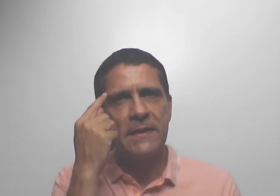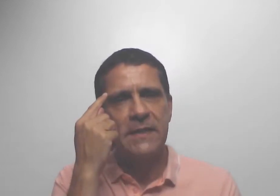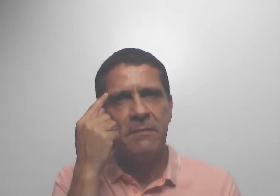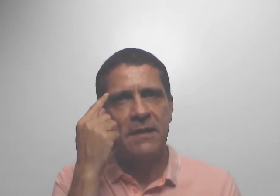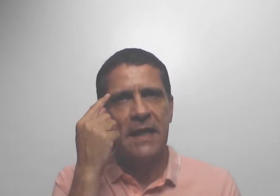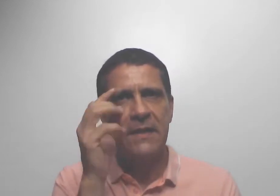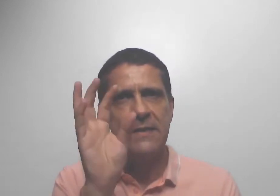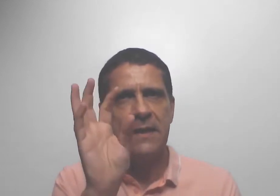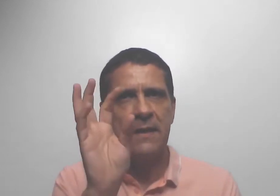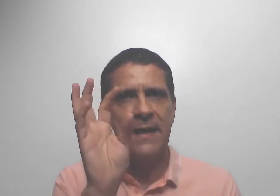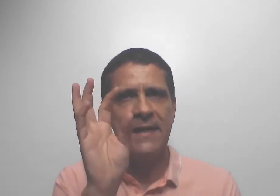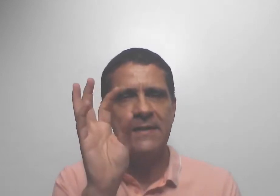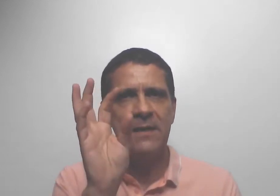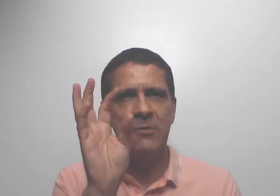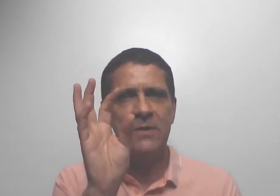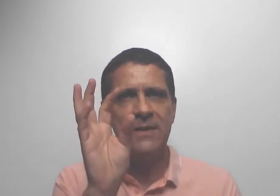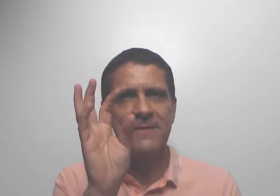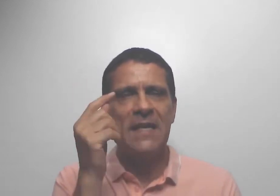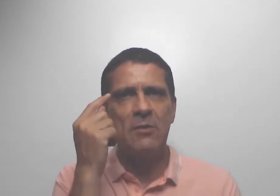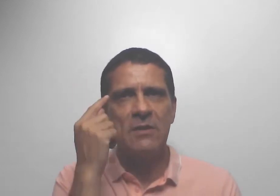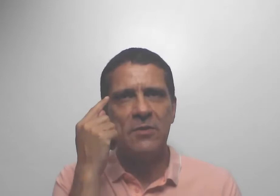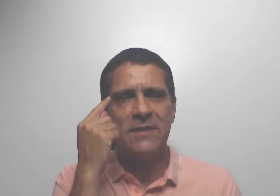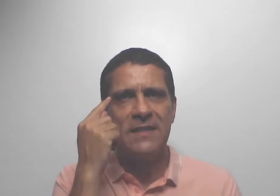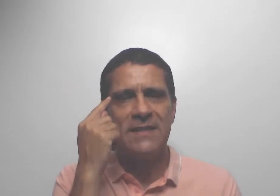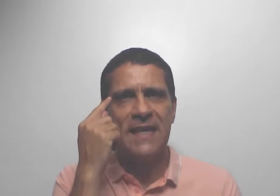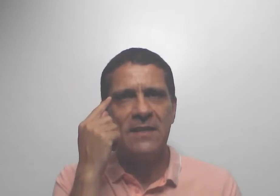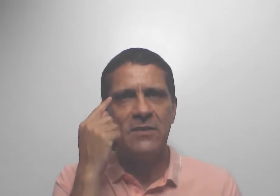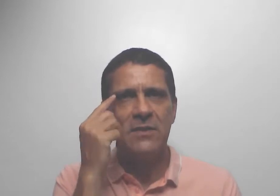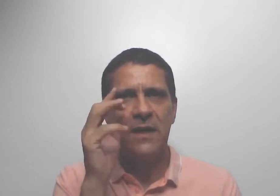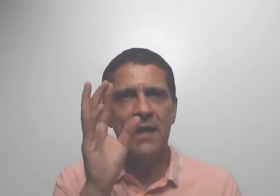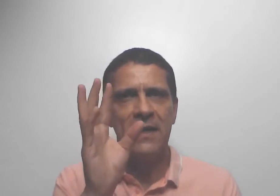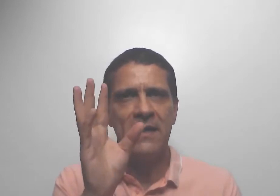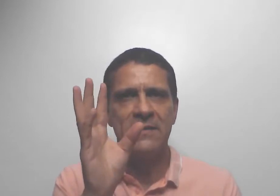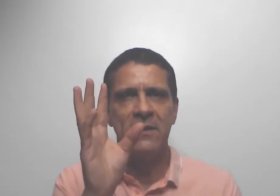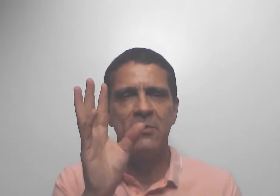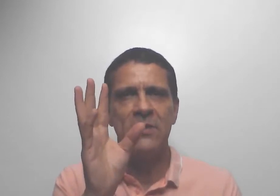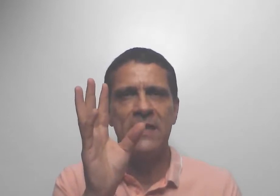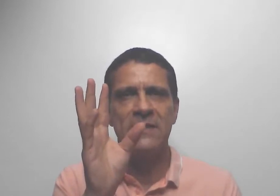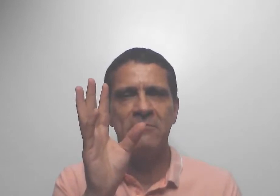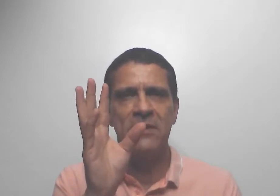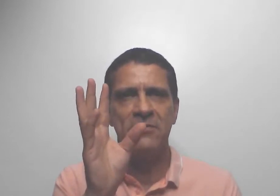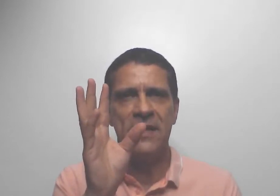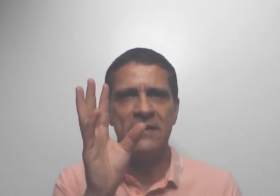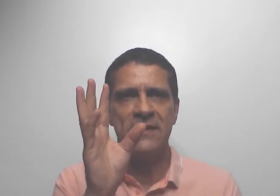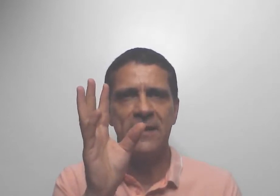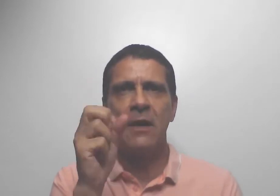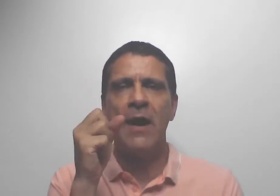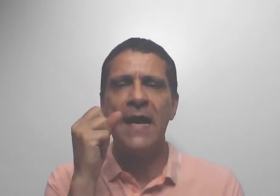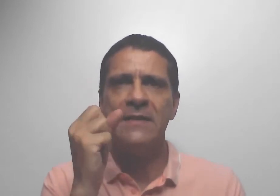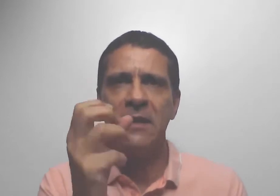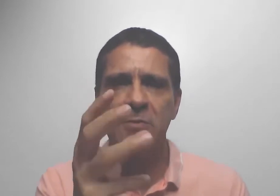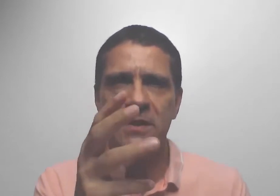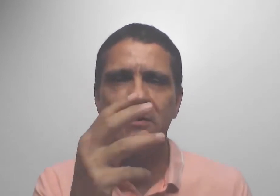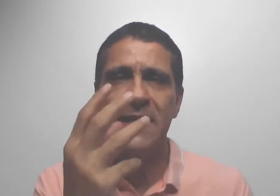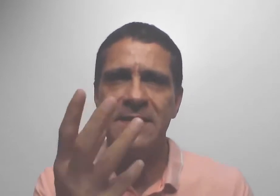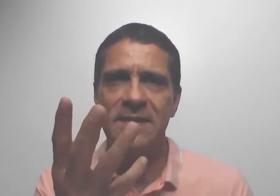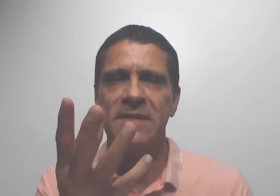pensa e mentaliza, ela executa. Aquilo que você sente, ela executa e se manifesta. Então, a execução dessas